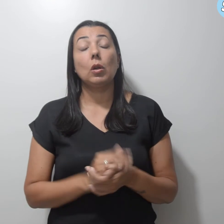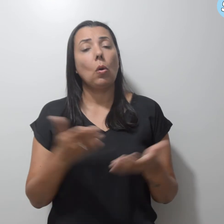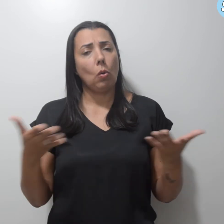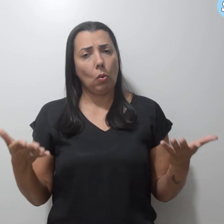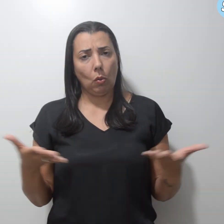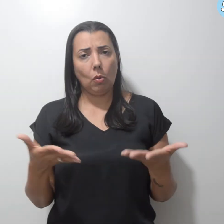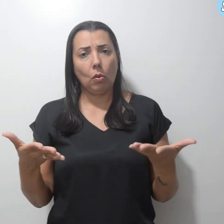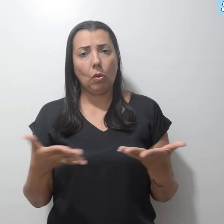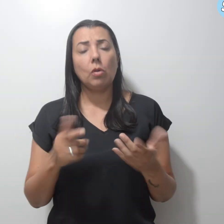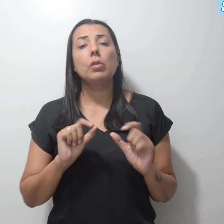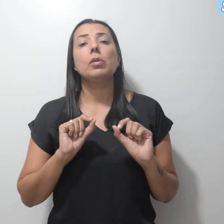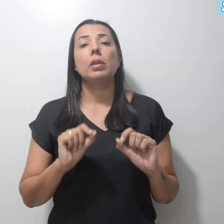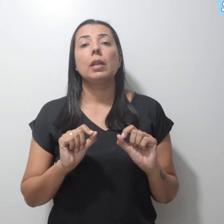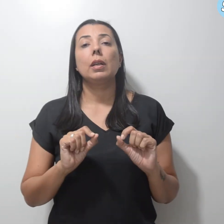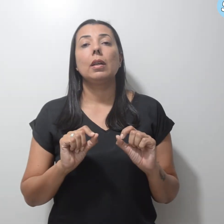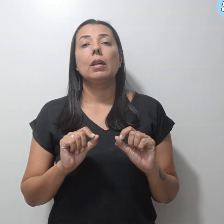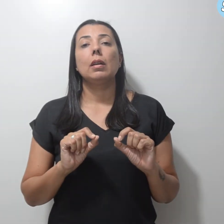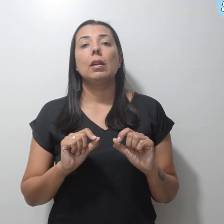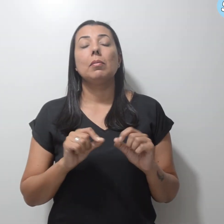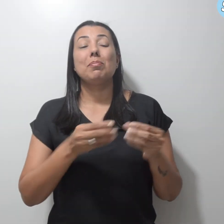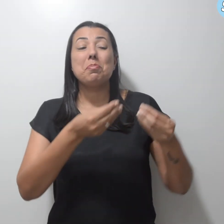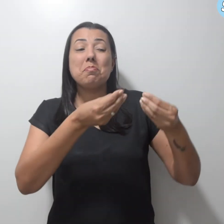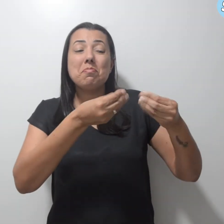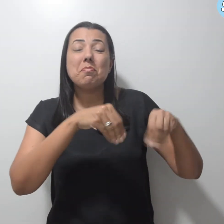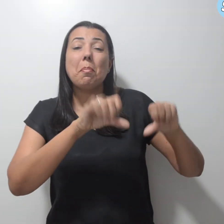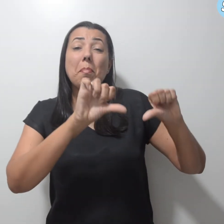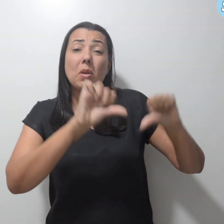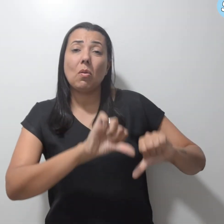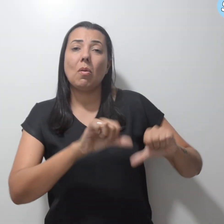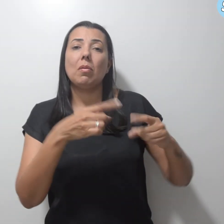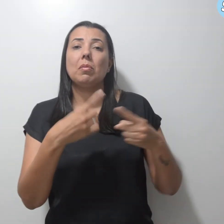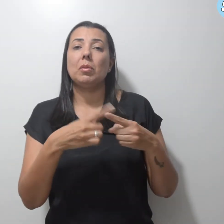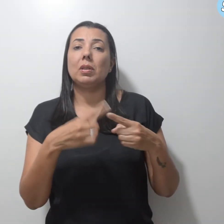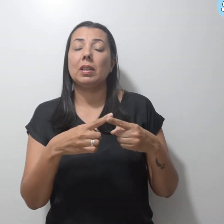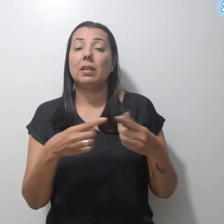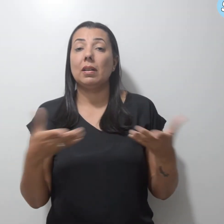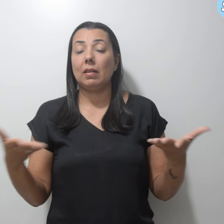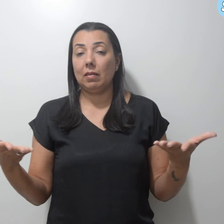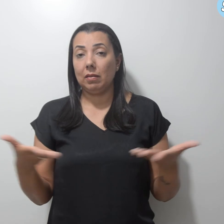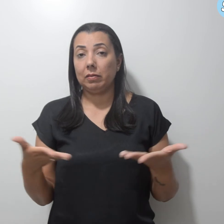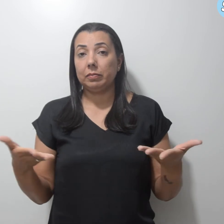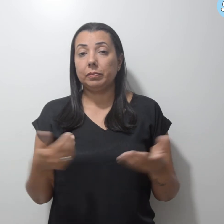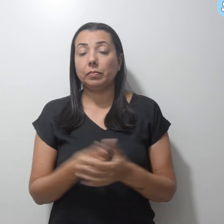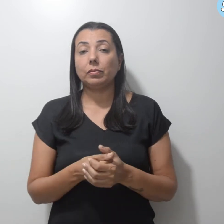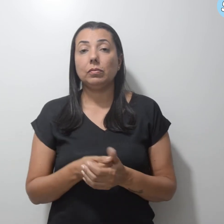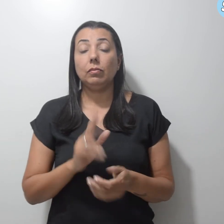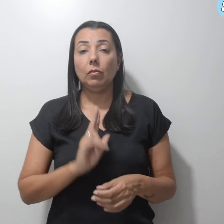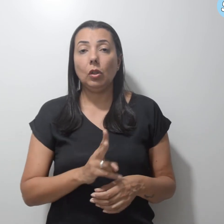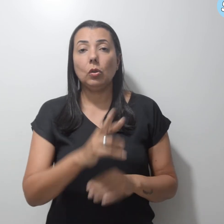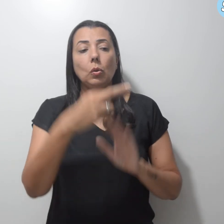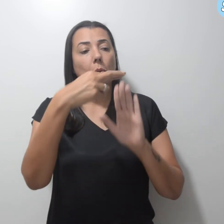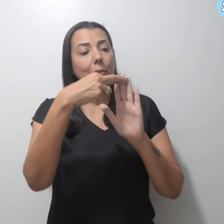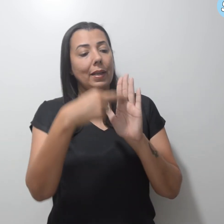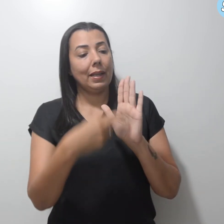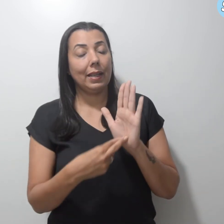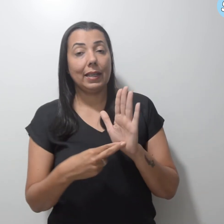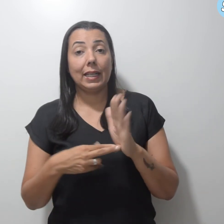será ainda mais precarizada, porque, atualmente, segue uma regra que limita a